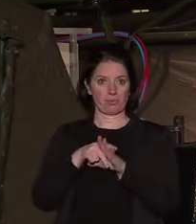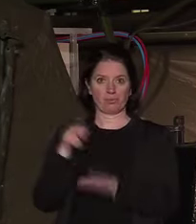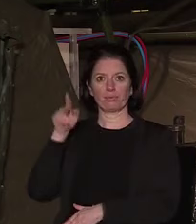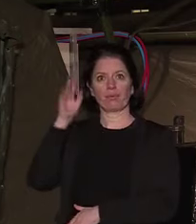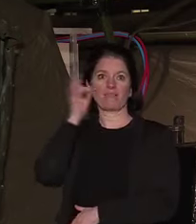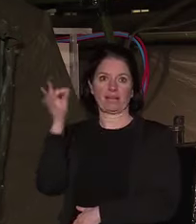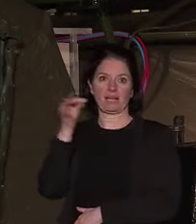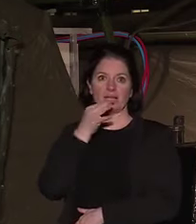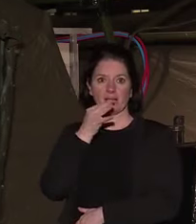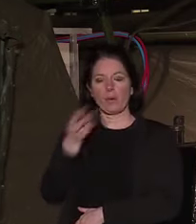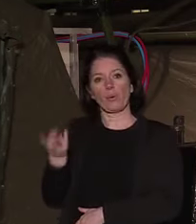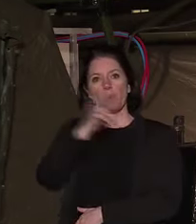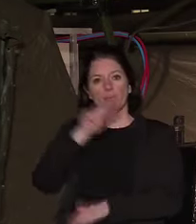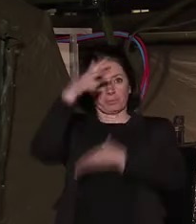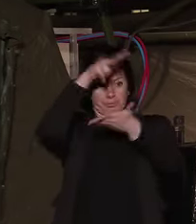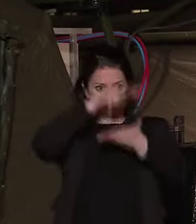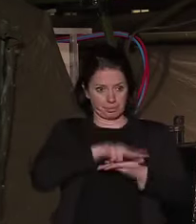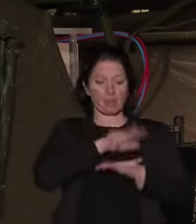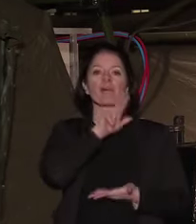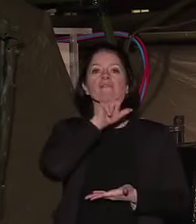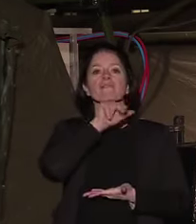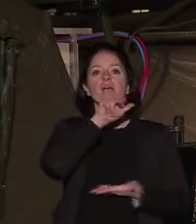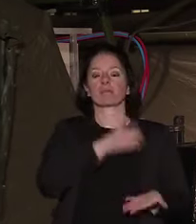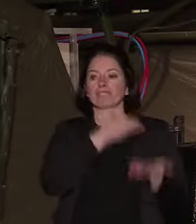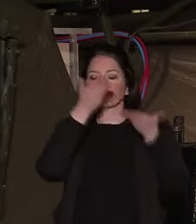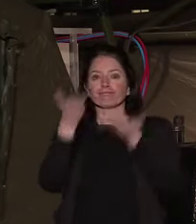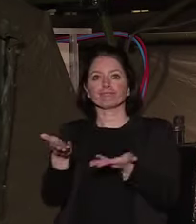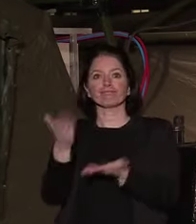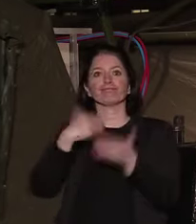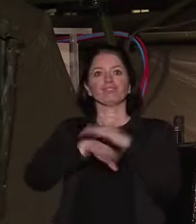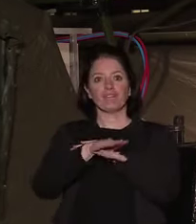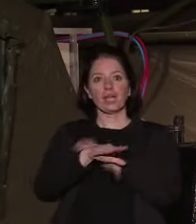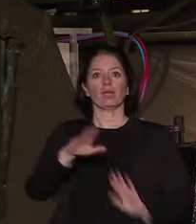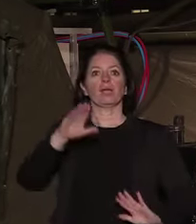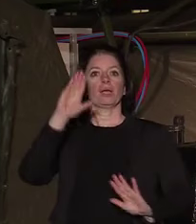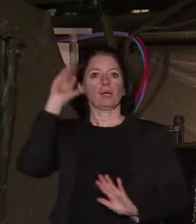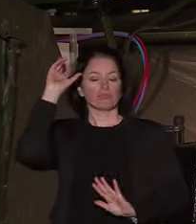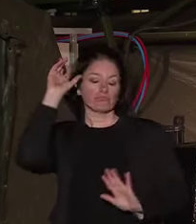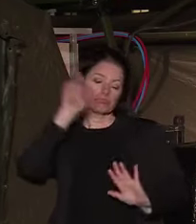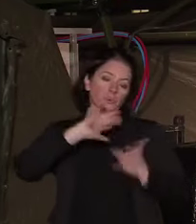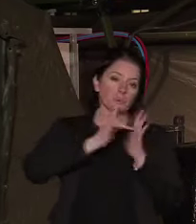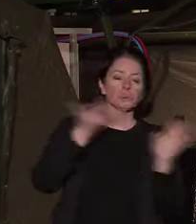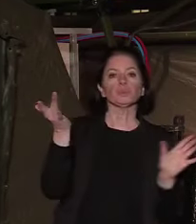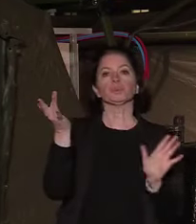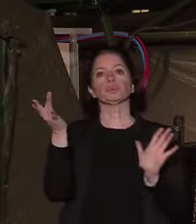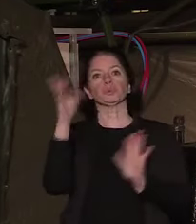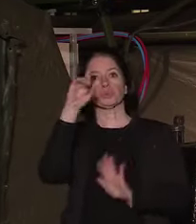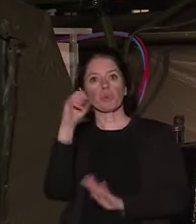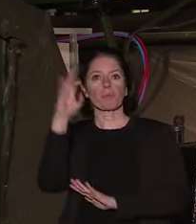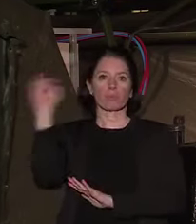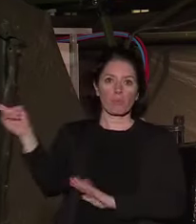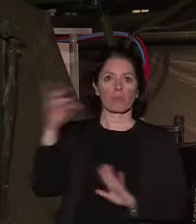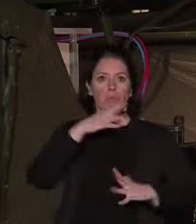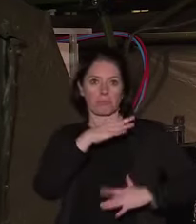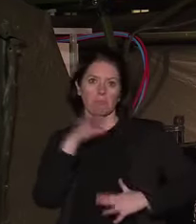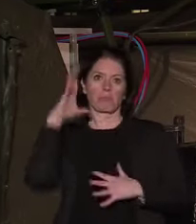-hélicoptère d'Ixmude ira se positionner dans la zone anti-Guyane en soutien de nos territoires